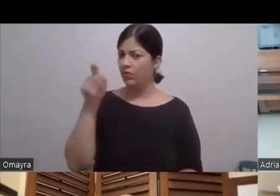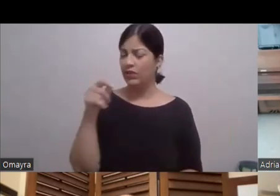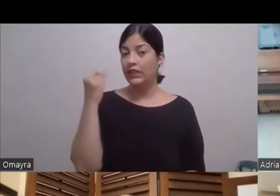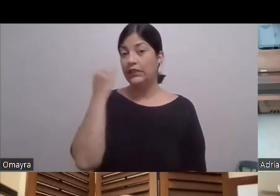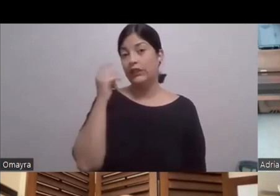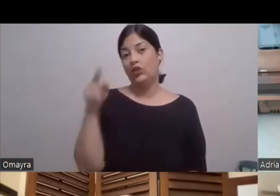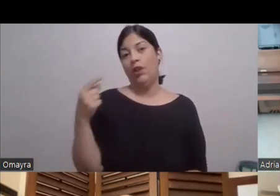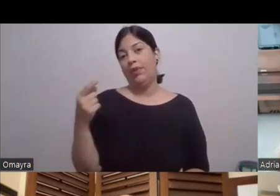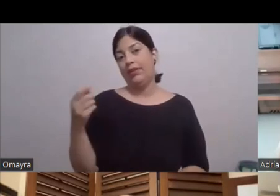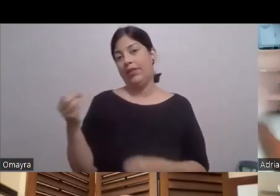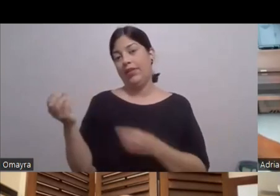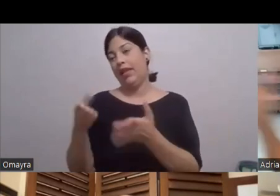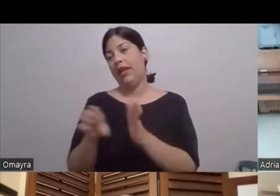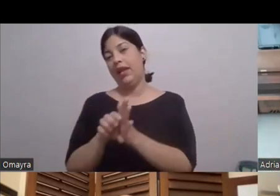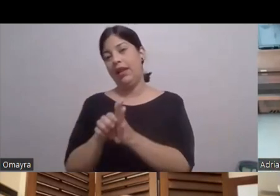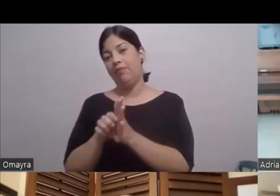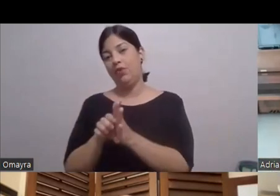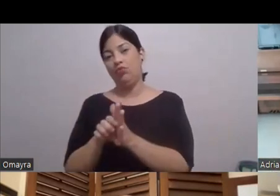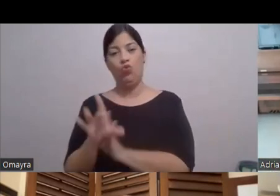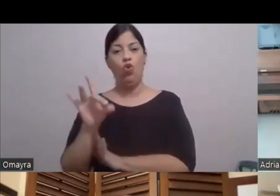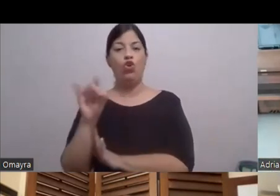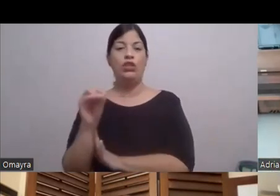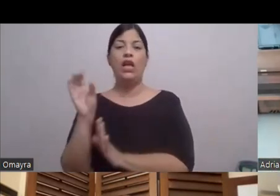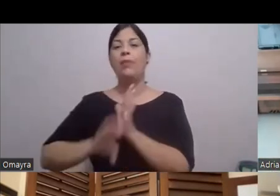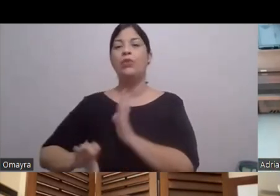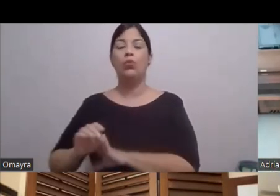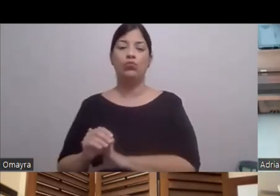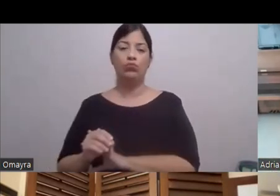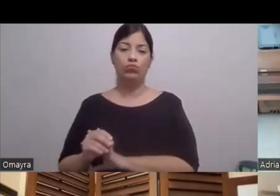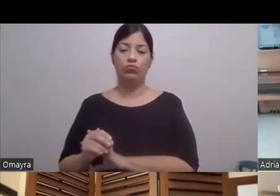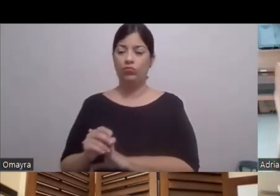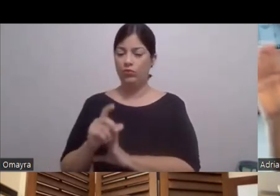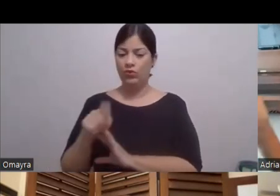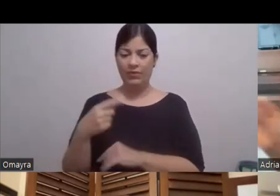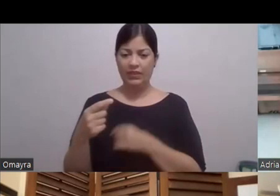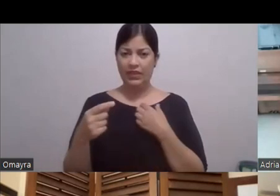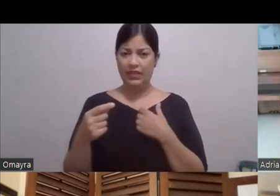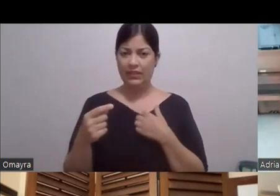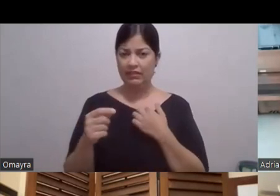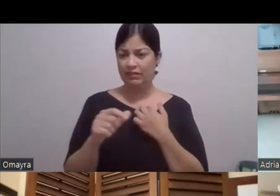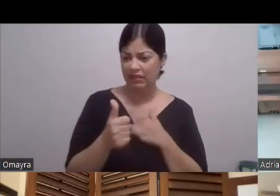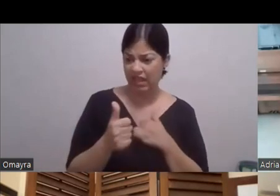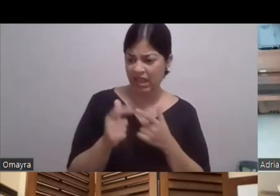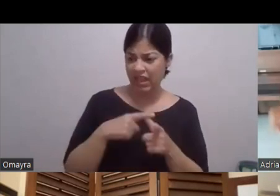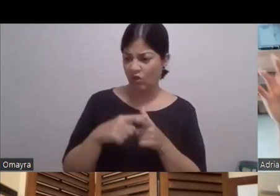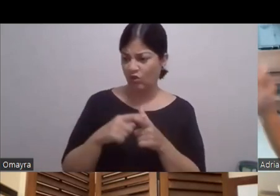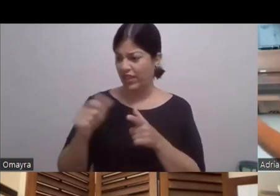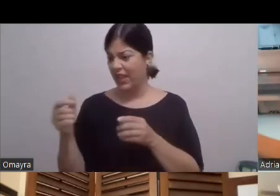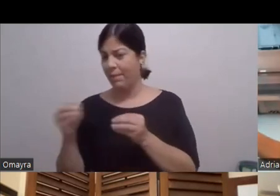Qué sé yo Si son 80 capítulos Y solamente te dan 10 Y después te dan 10 más Imagínate que en los próximos